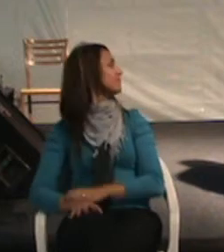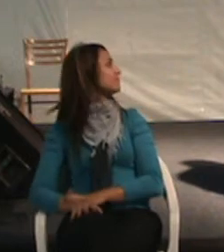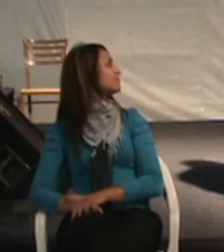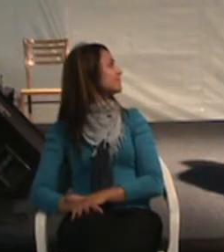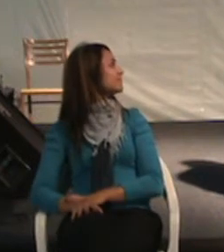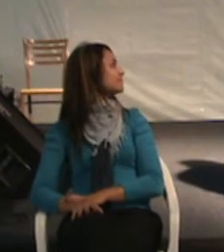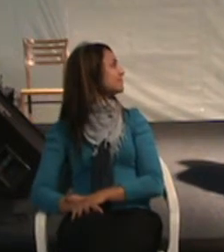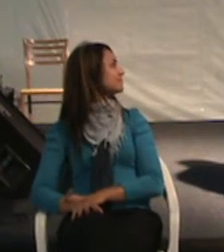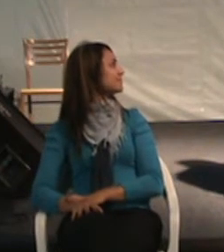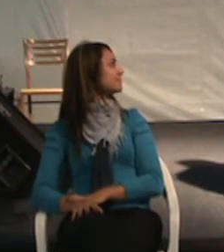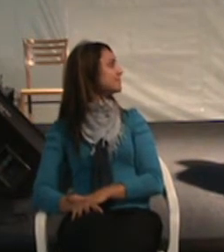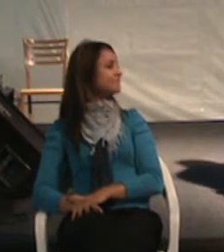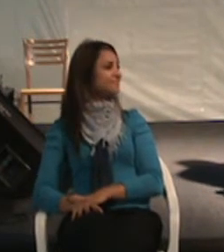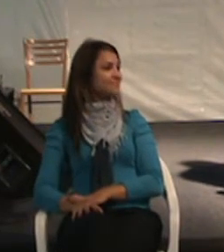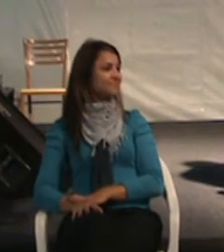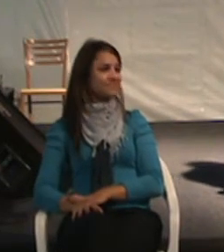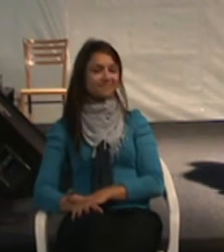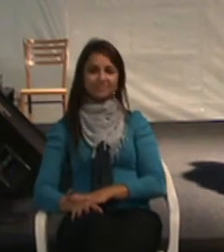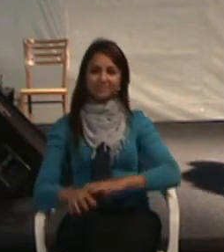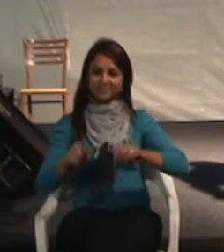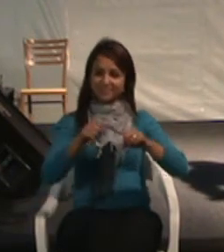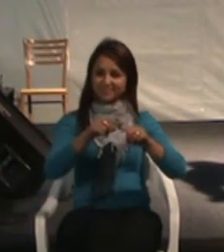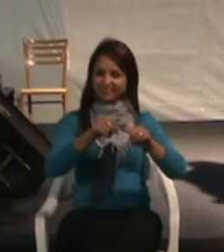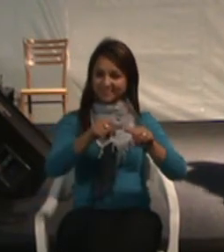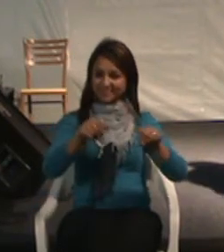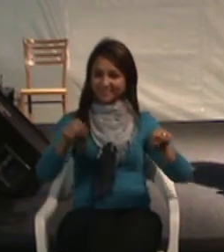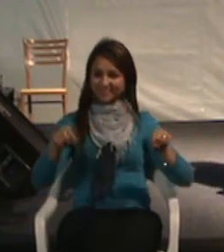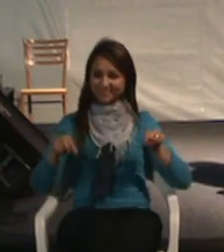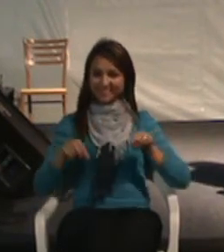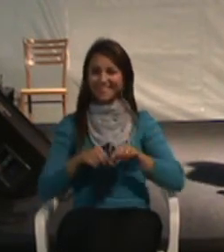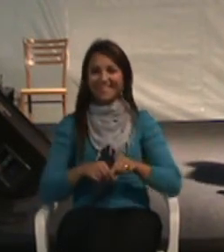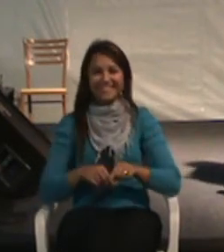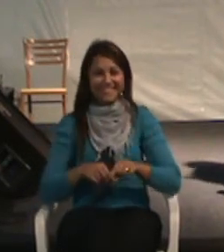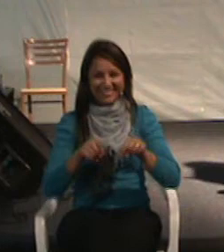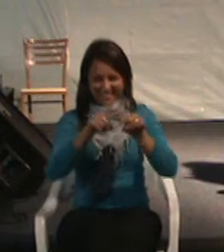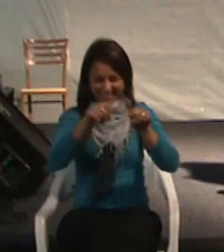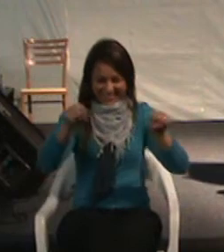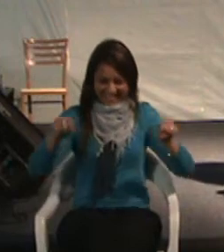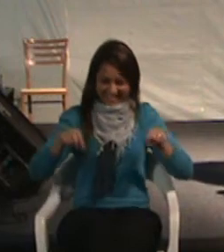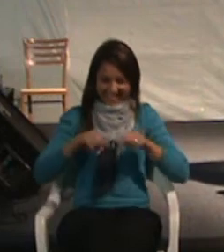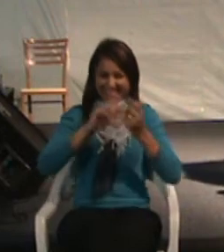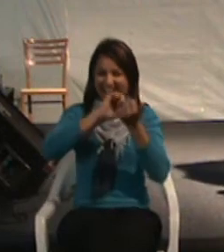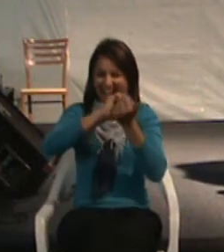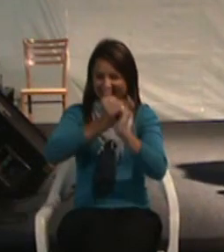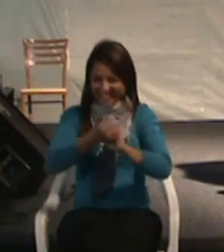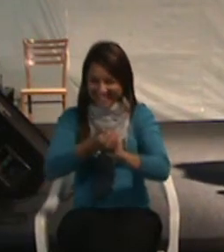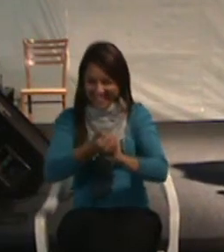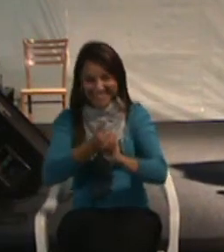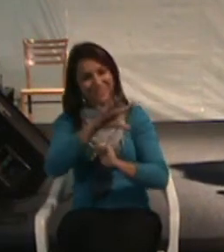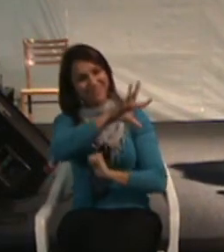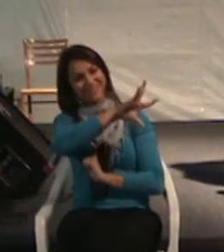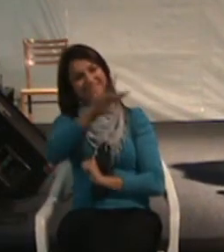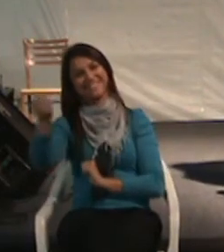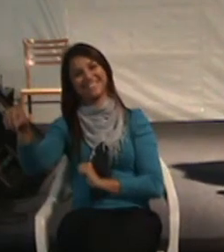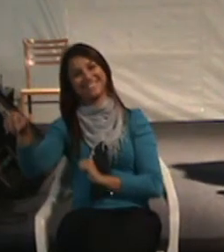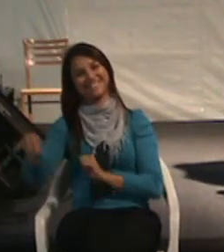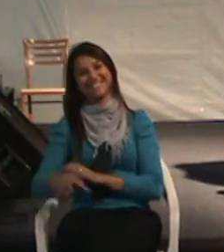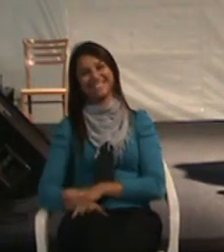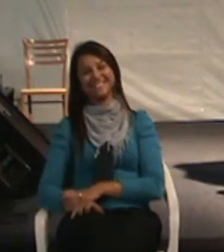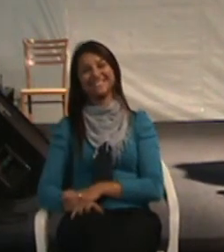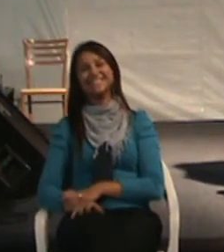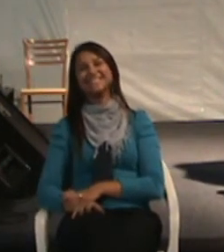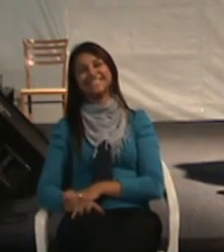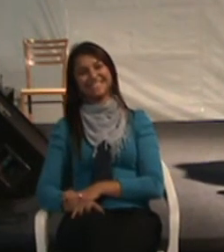Não é? Ambiente acessível, adaptado para todos. O